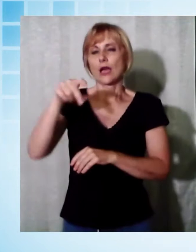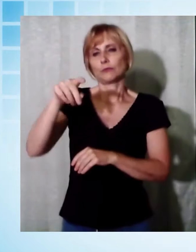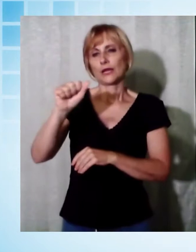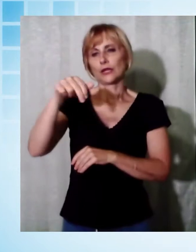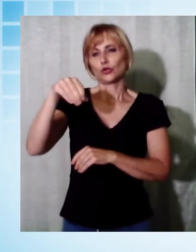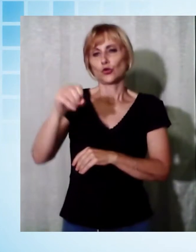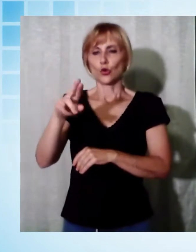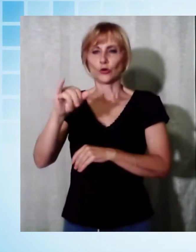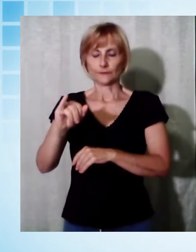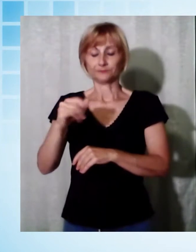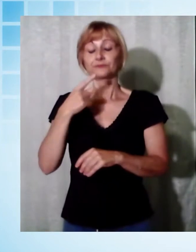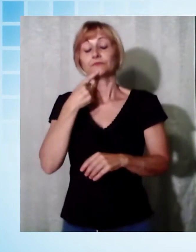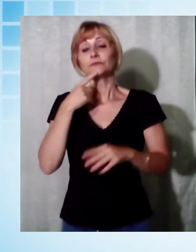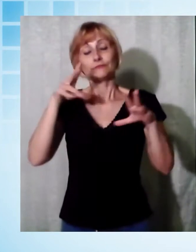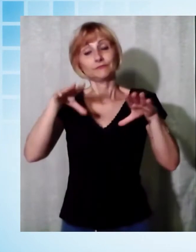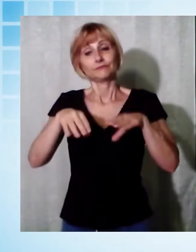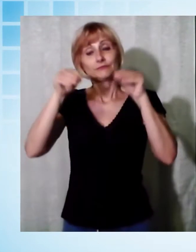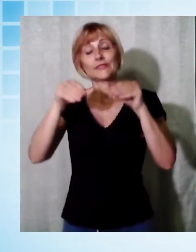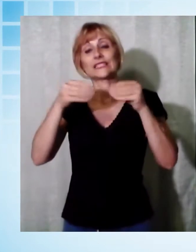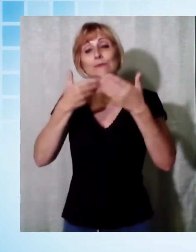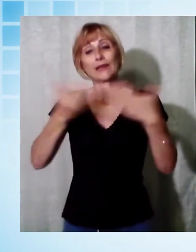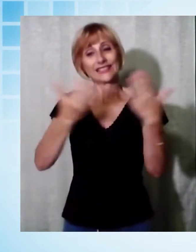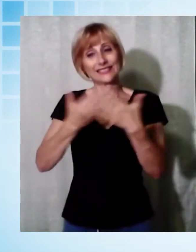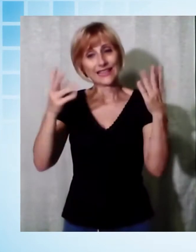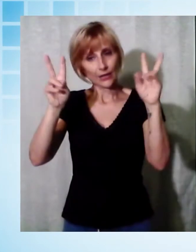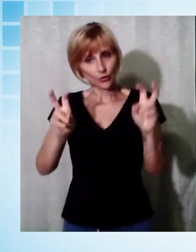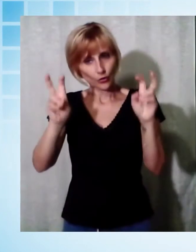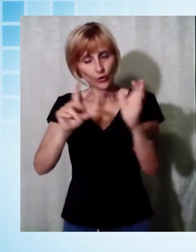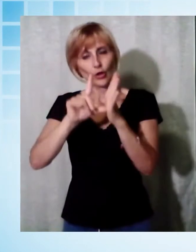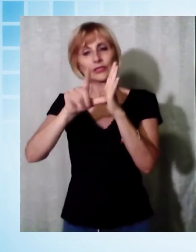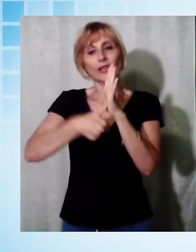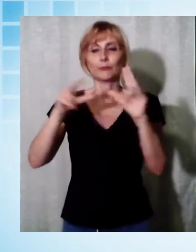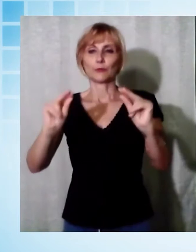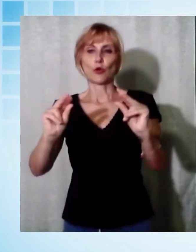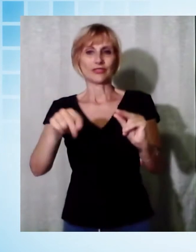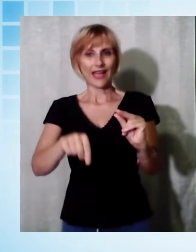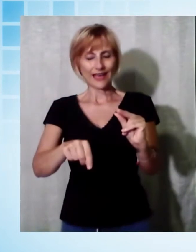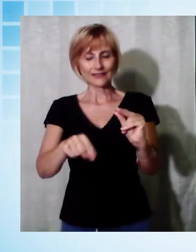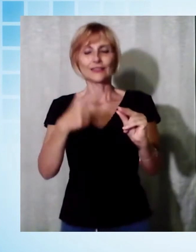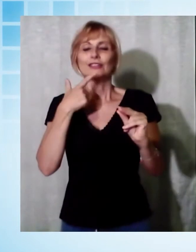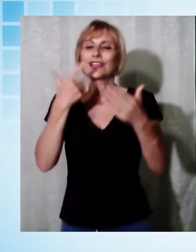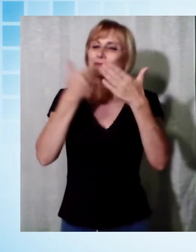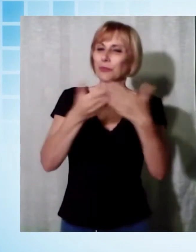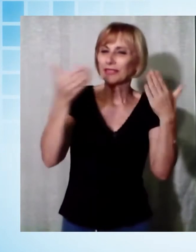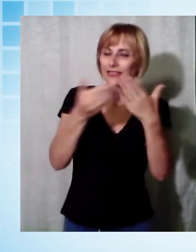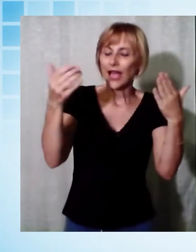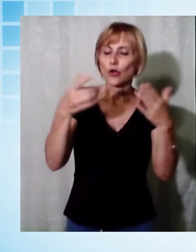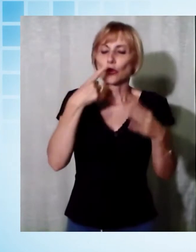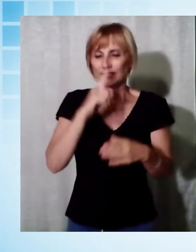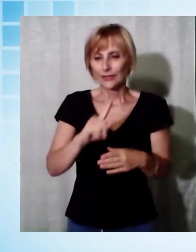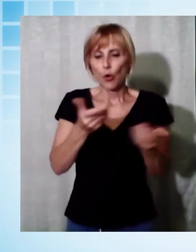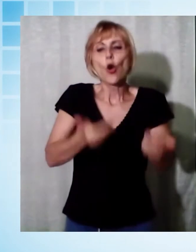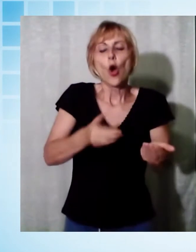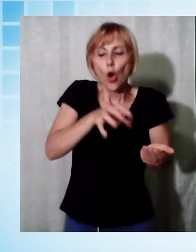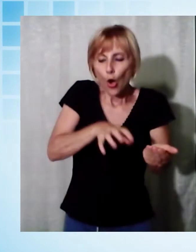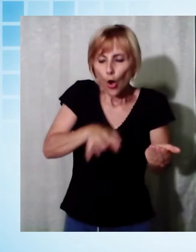stata presentata la rassegna teatrale Tempi Moderni che vedrà le rappresentazioni, 31 micro rappresentazioni all